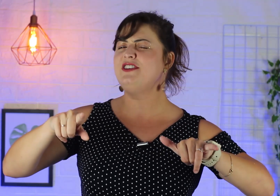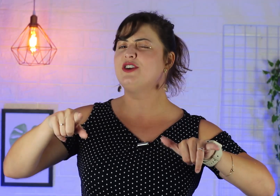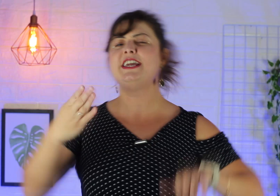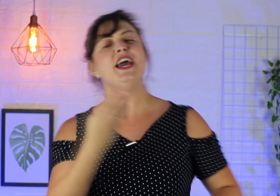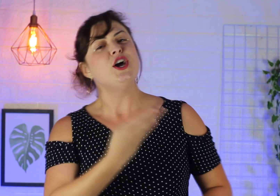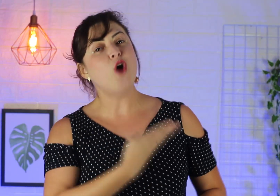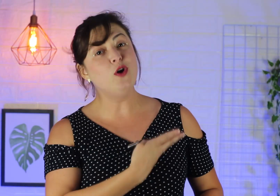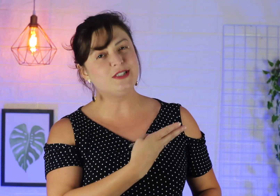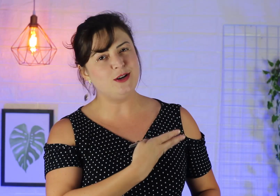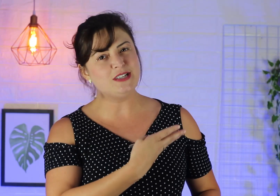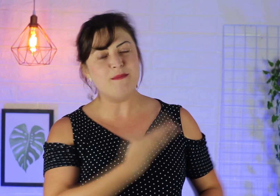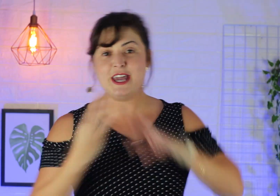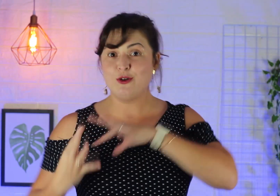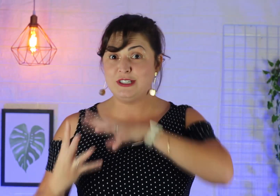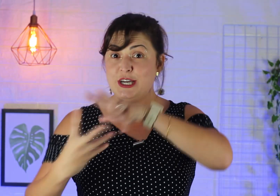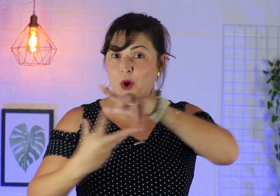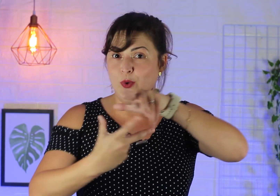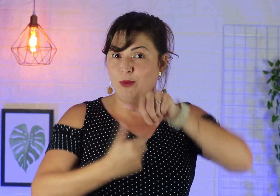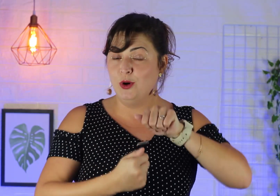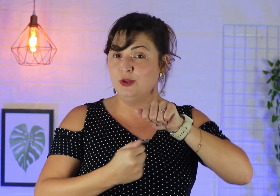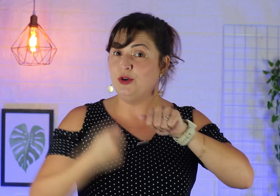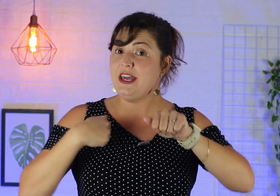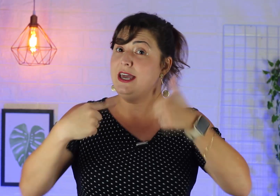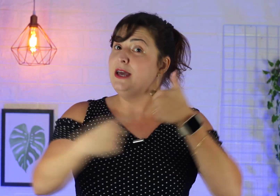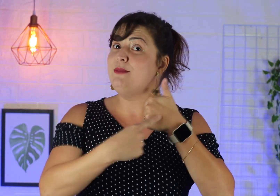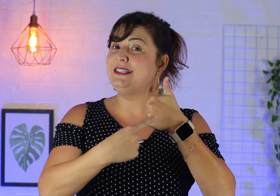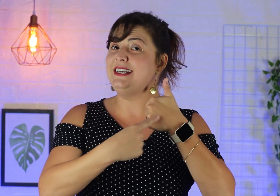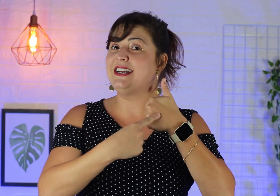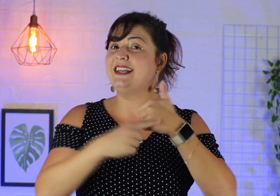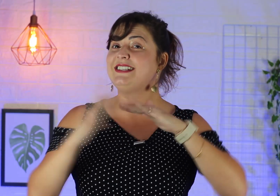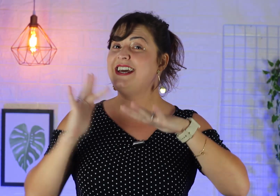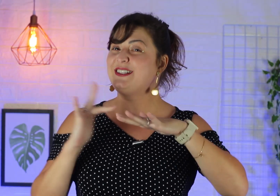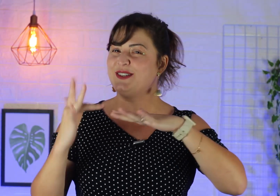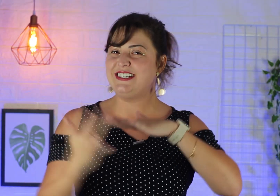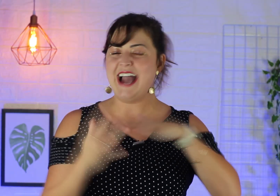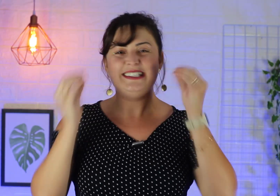vídeo aqui com os seus amigos e com o mundo e me siga nas redes sociais. Tchau, tchau. Obrigado.